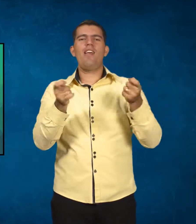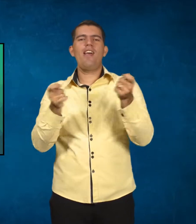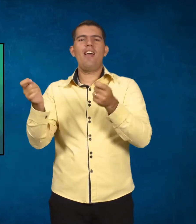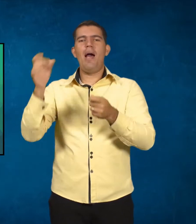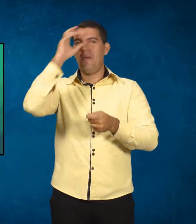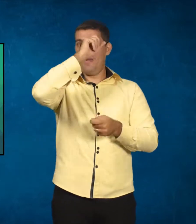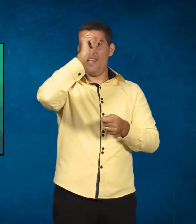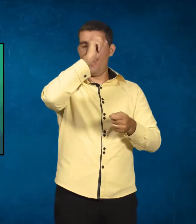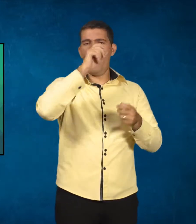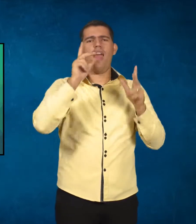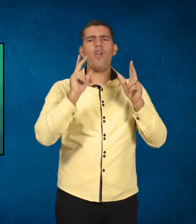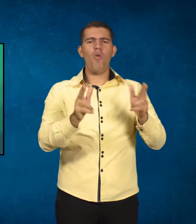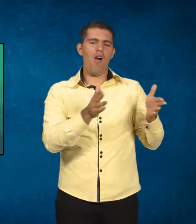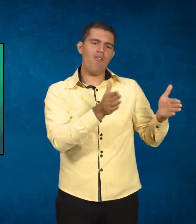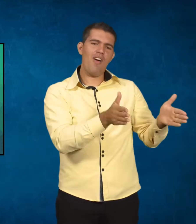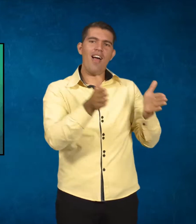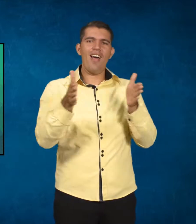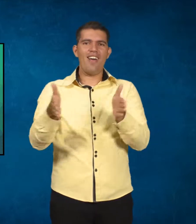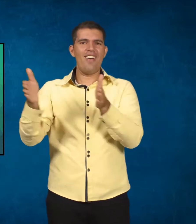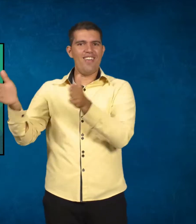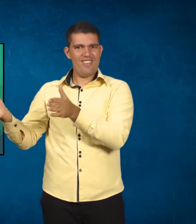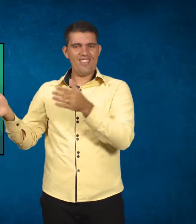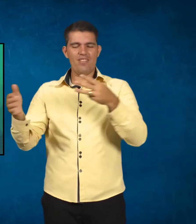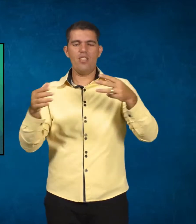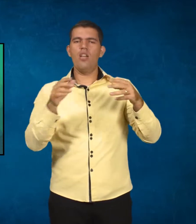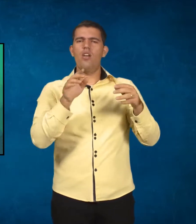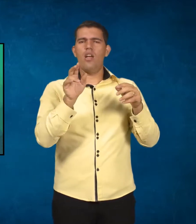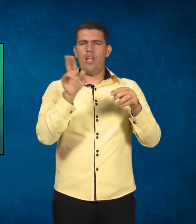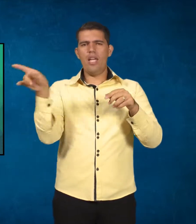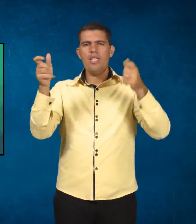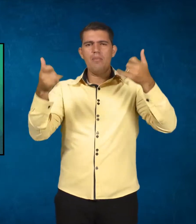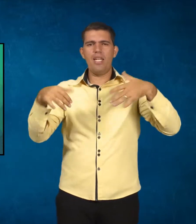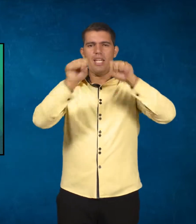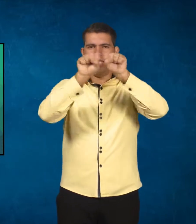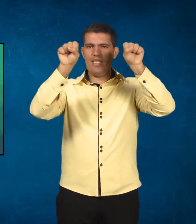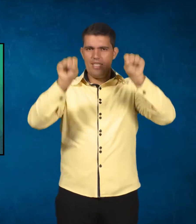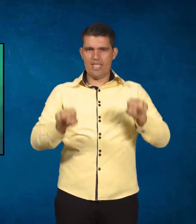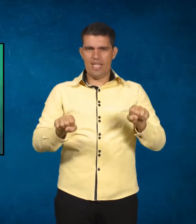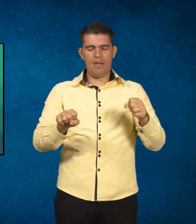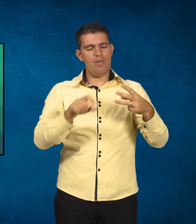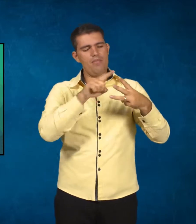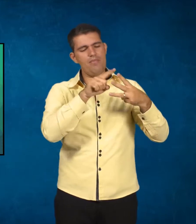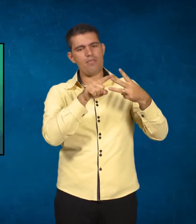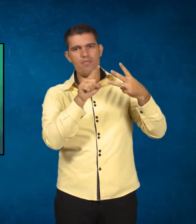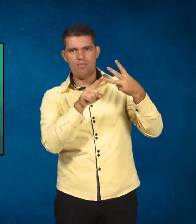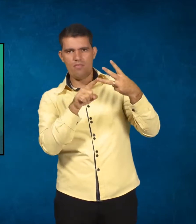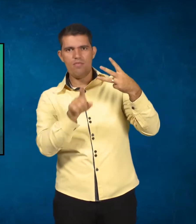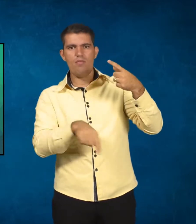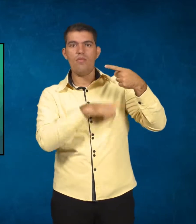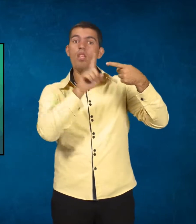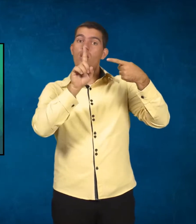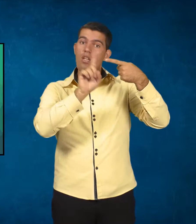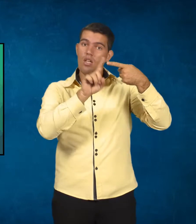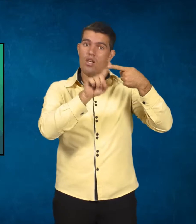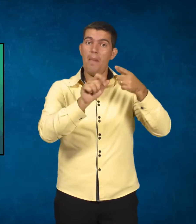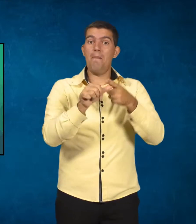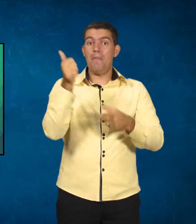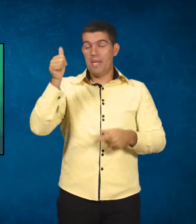como se fossem fases, né? Ele chama de sistema. Isso porque ele acredita que na primeira infância a aprendizagem se dá pela